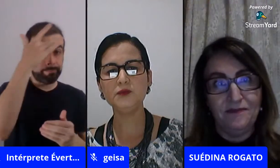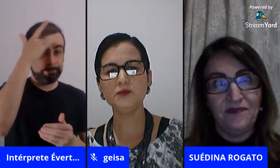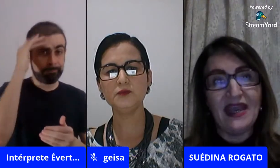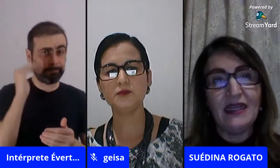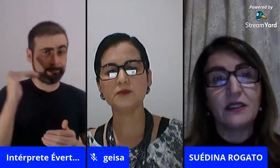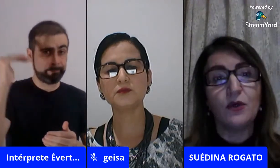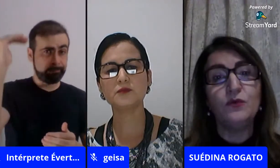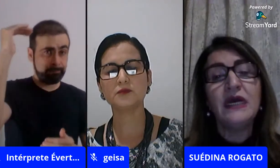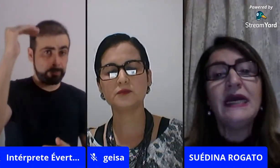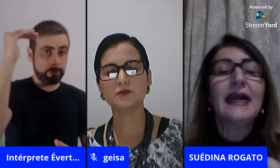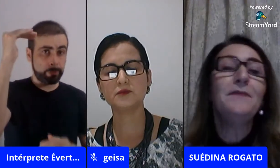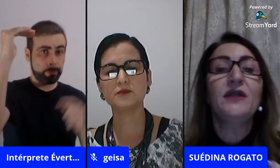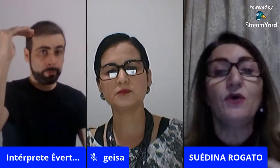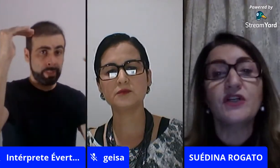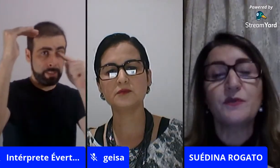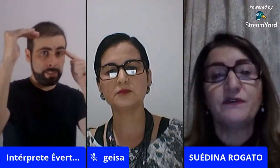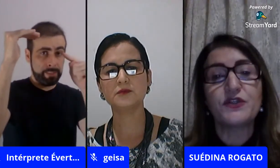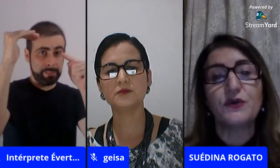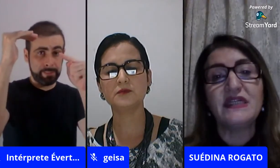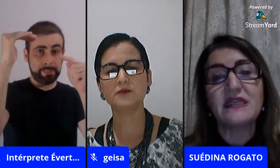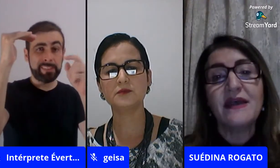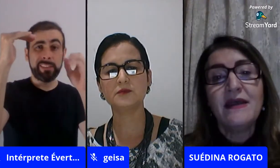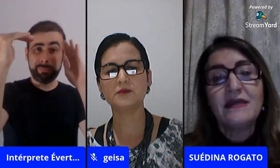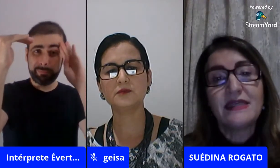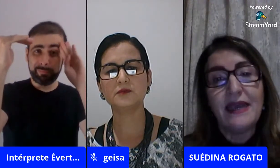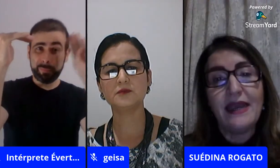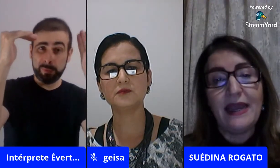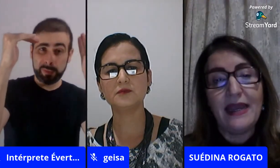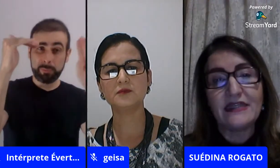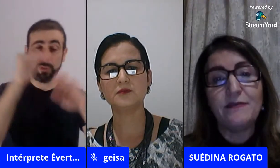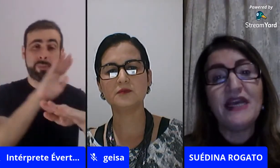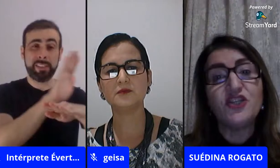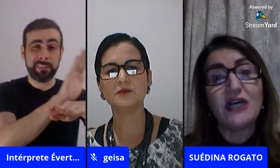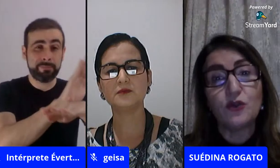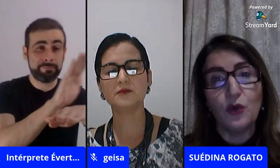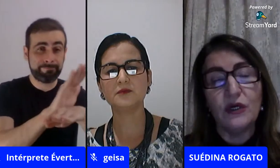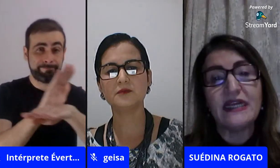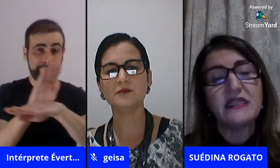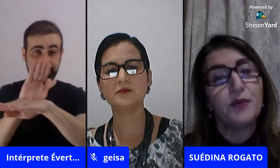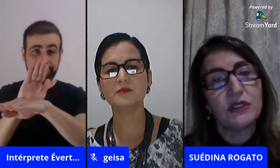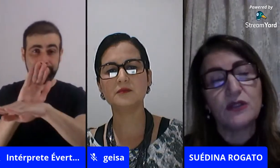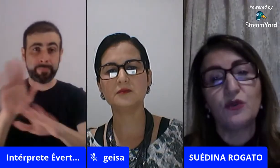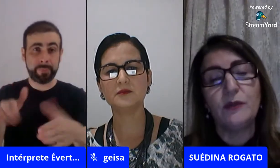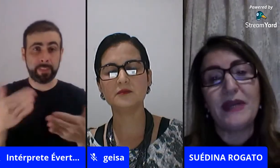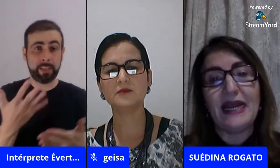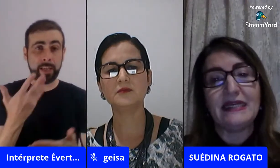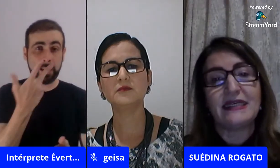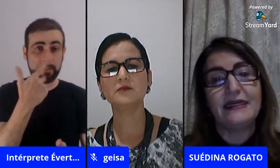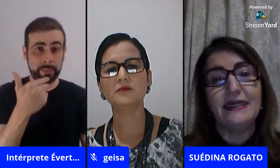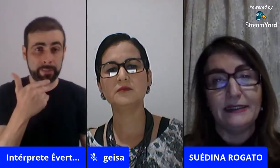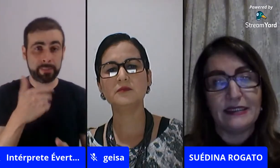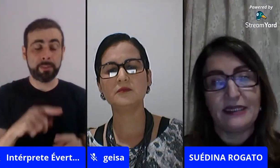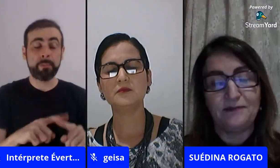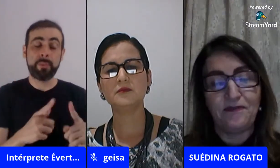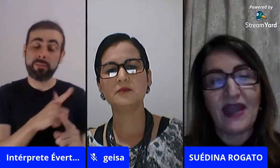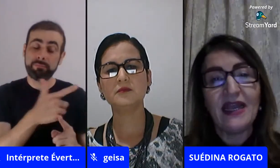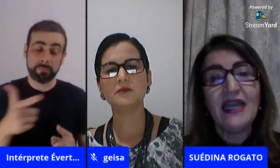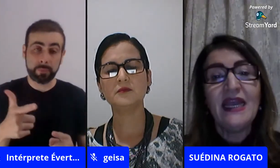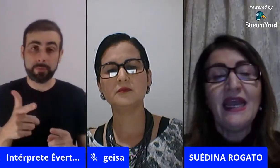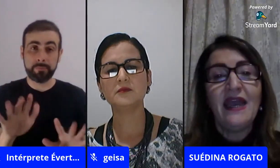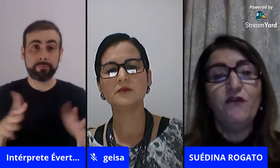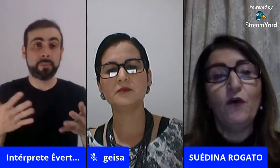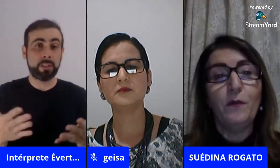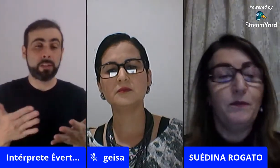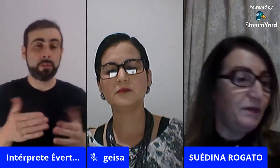protegê-la, né. Então, cabe a nós, professores, ser esse mediador, esse protetor para essa criança,